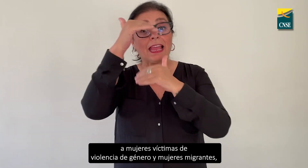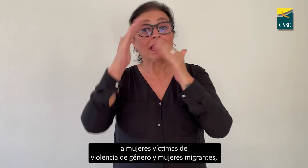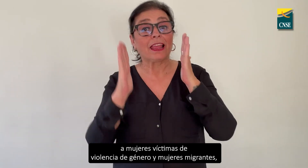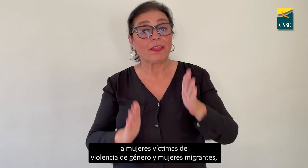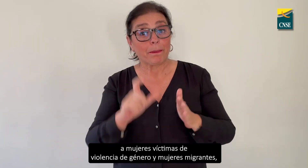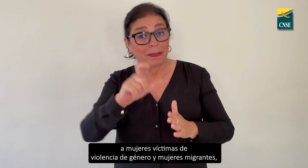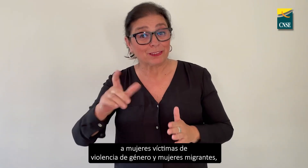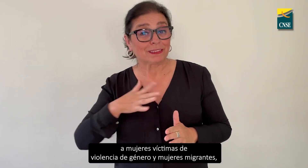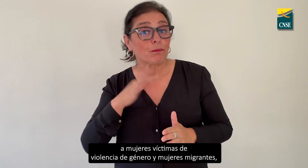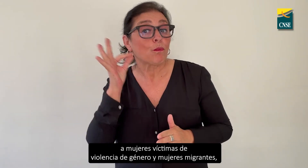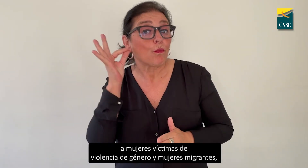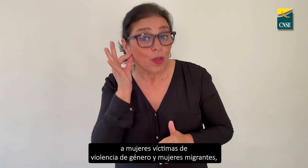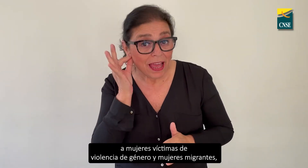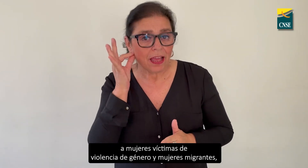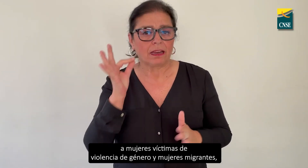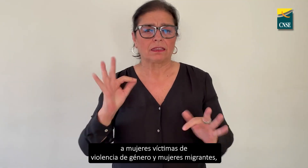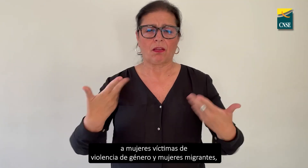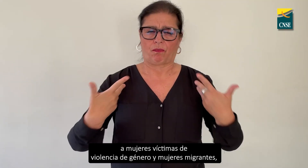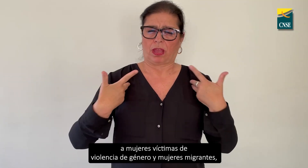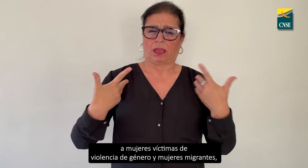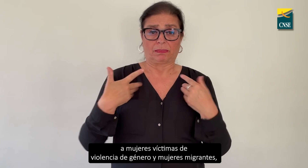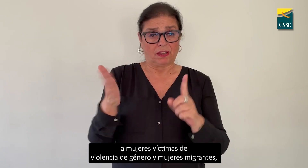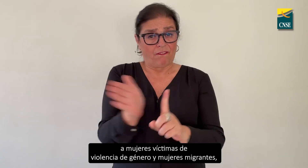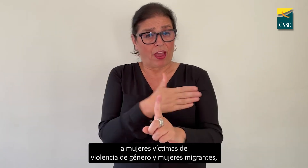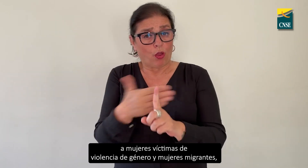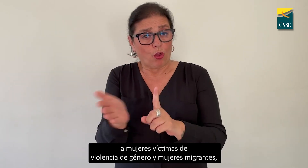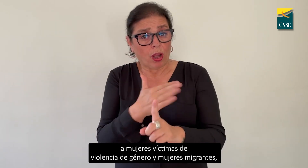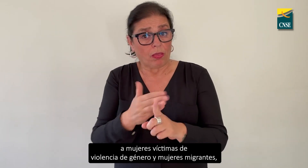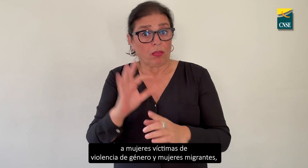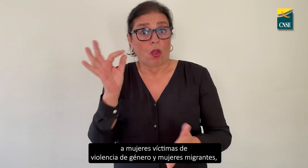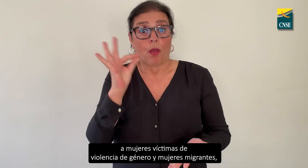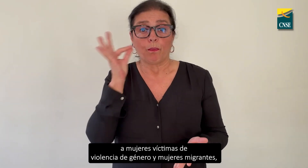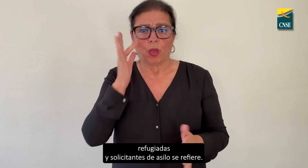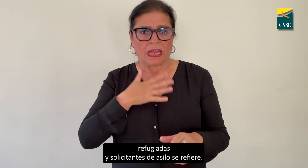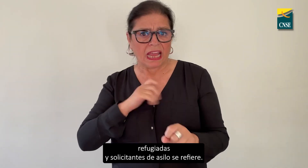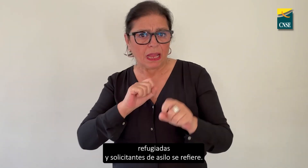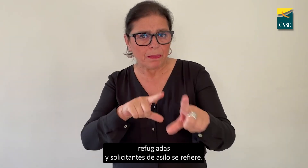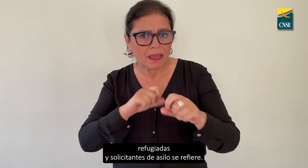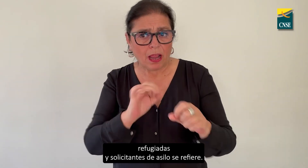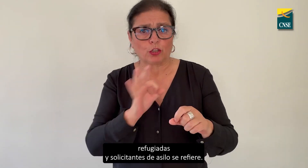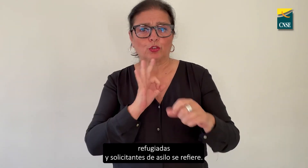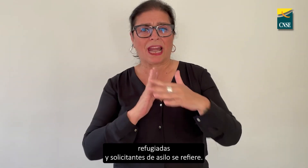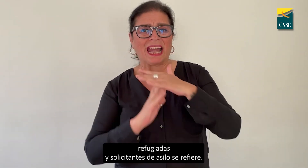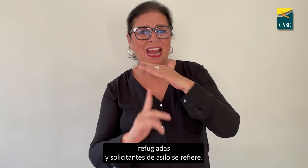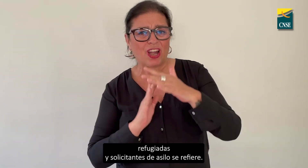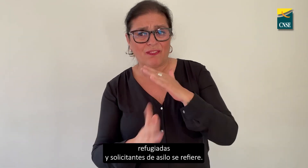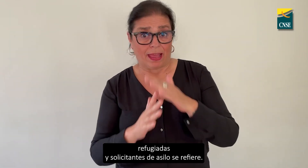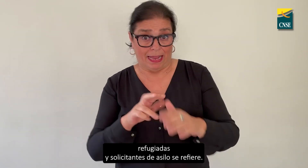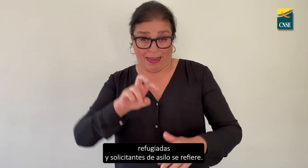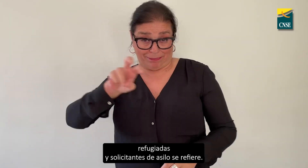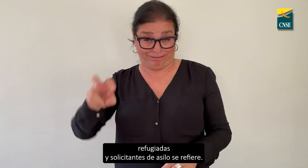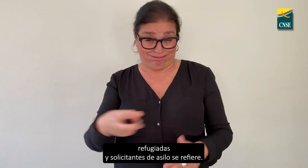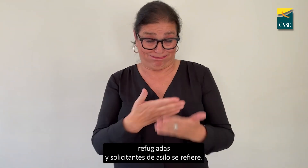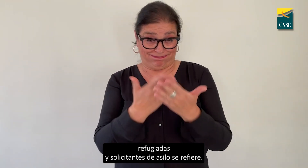a mujeres víctimas de violencia de género, mujeres migrantes, refugiadas y solicitantes de asilo se refiere.